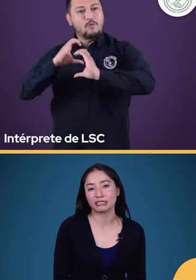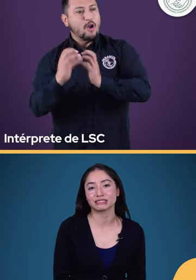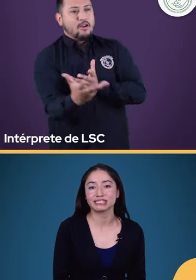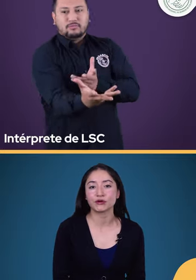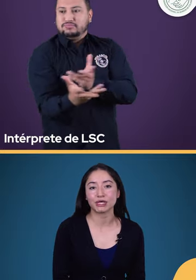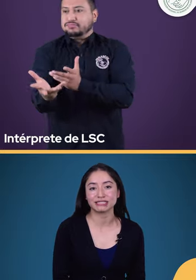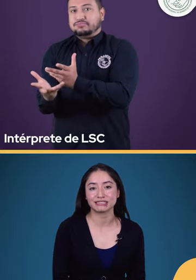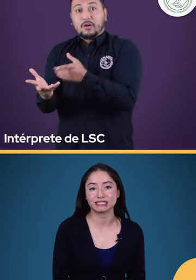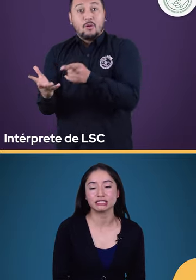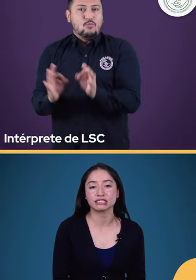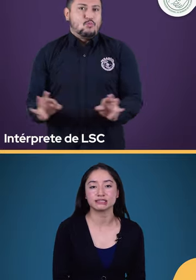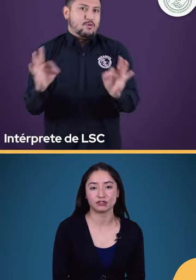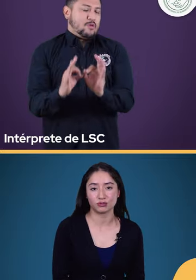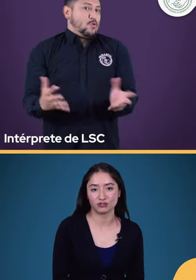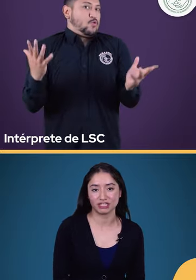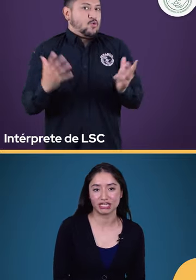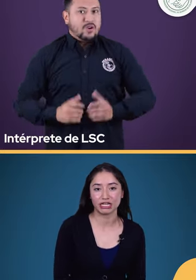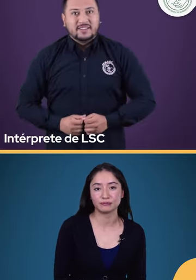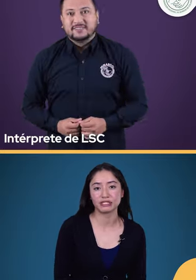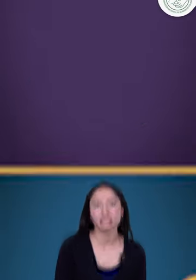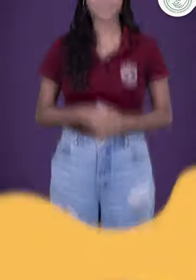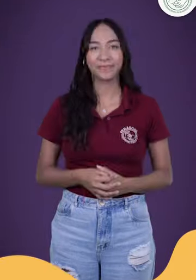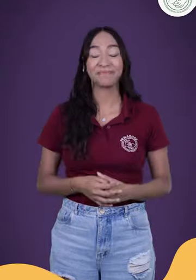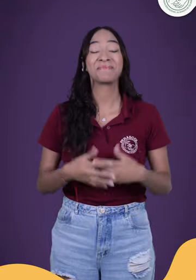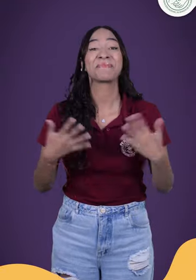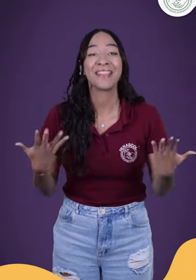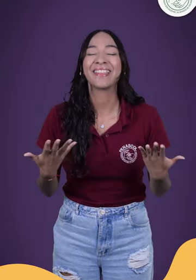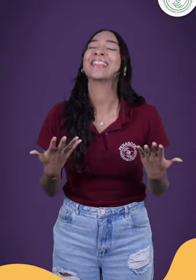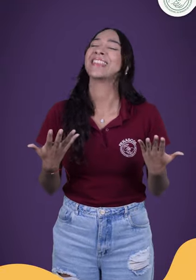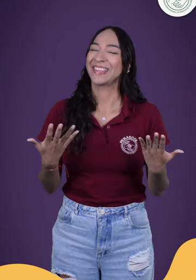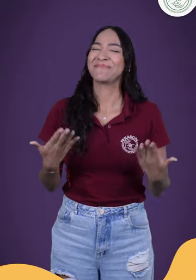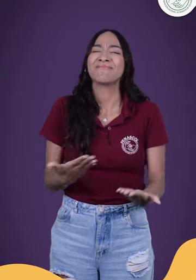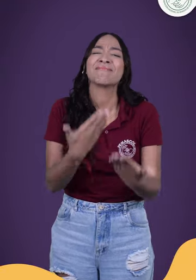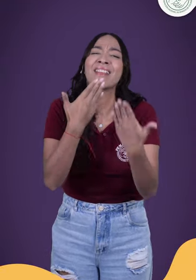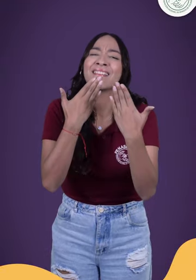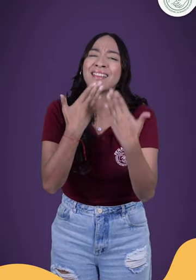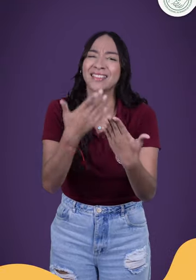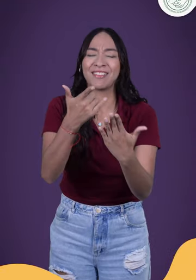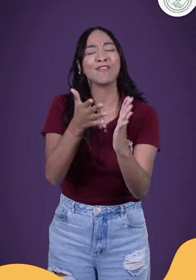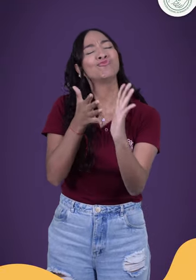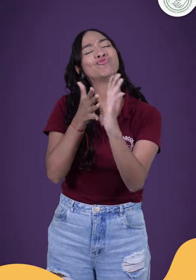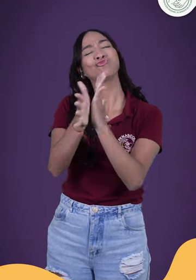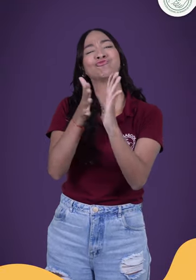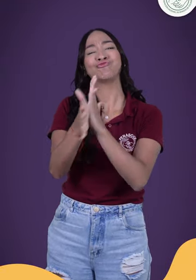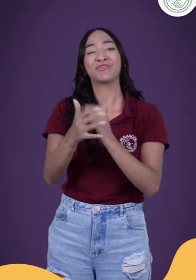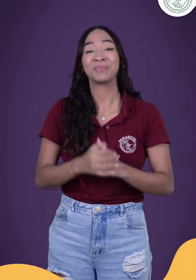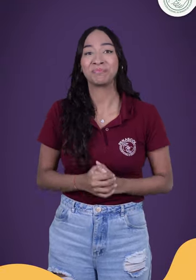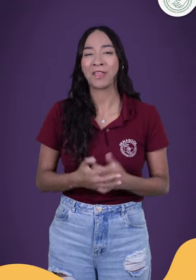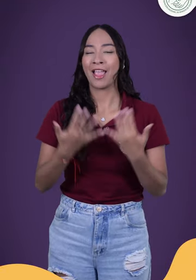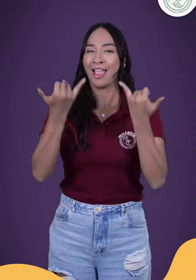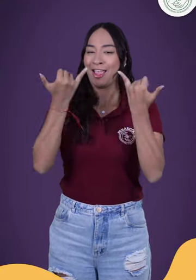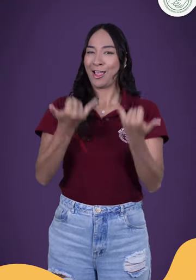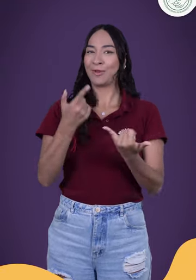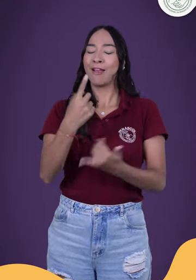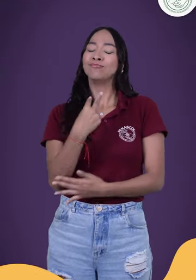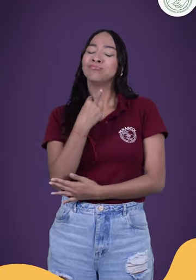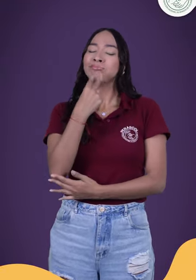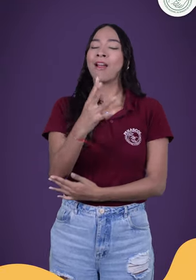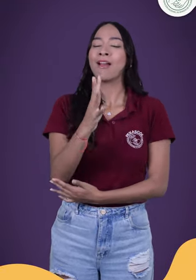aprender lengua de señas, a comunicarme. Muchas gracias por tu información. Ahora nos vas a responder